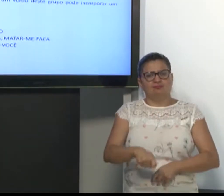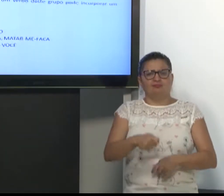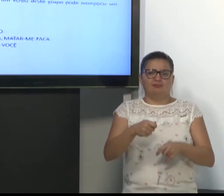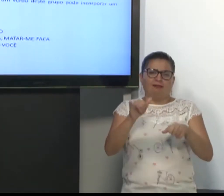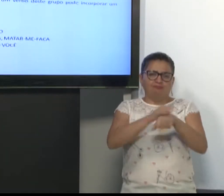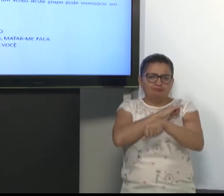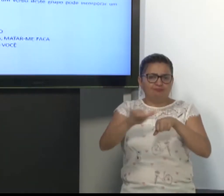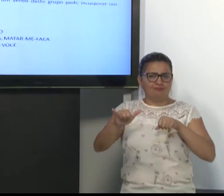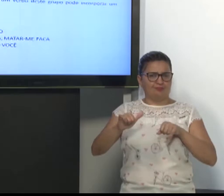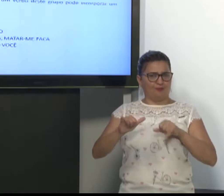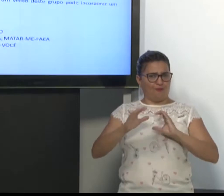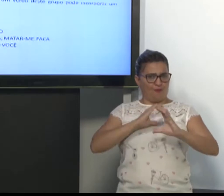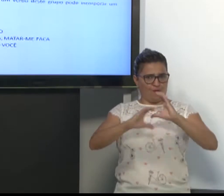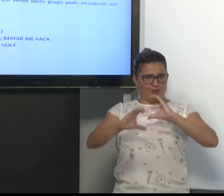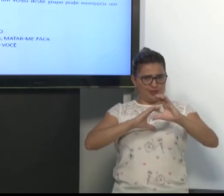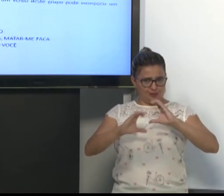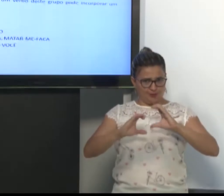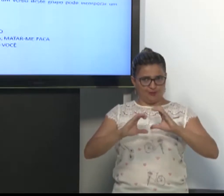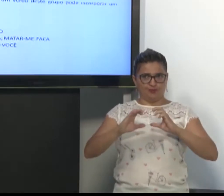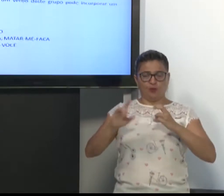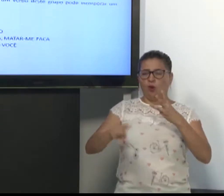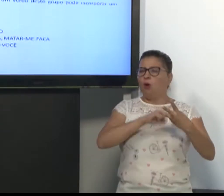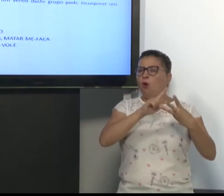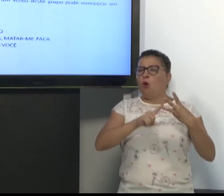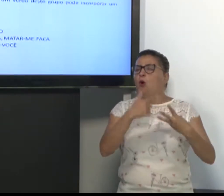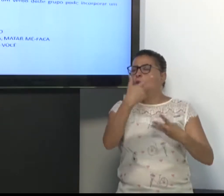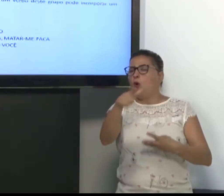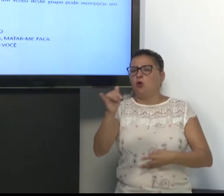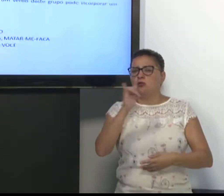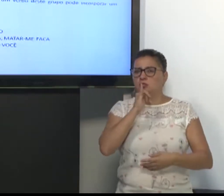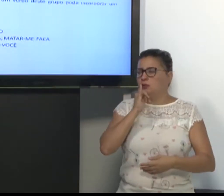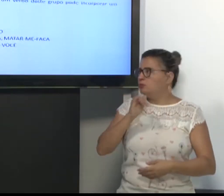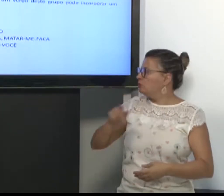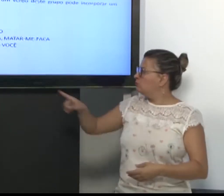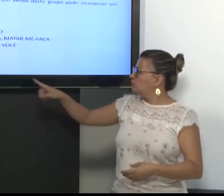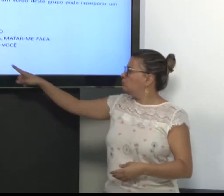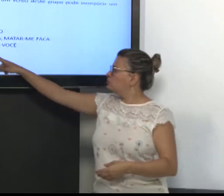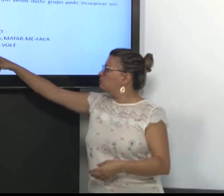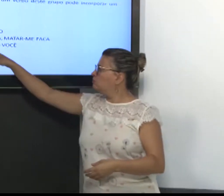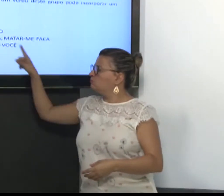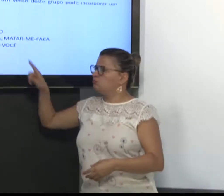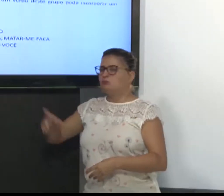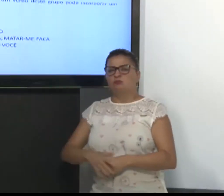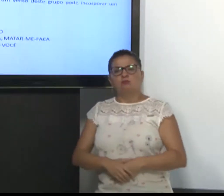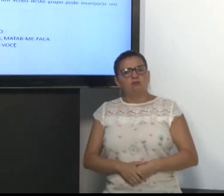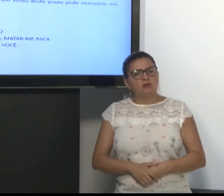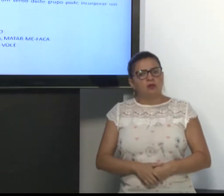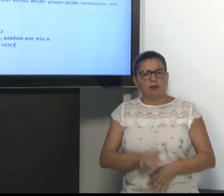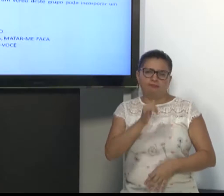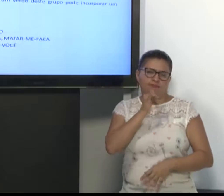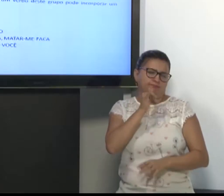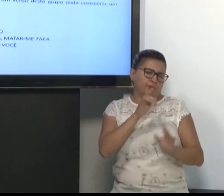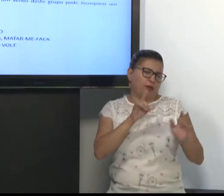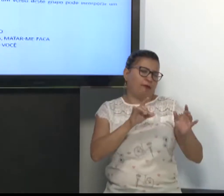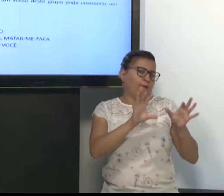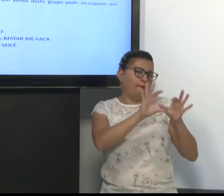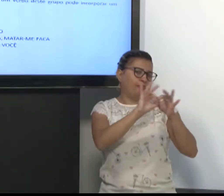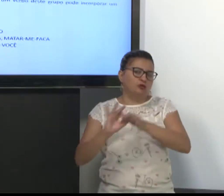Então, nós resumimos para a comunicação ser melhor. Uma estratégia de comunicação. Outro exemplo.